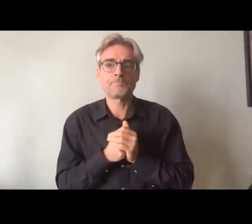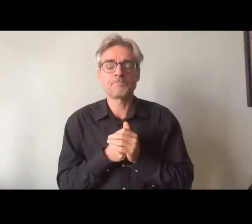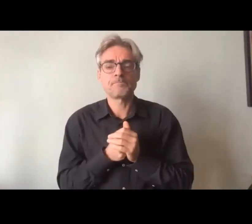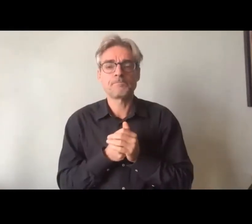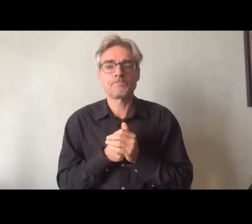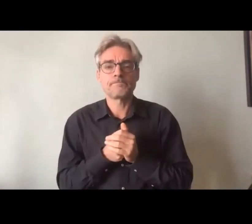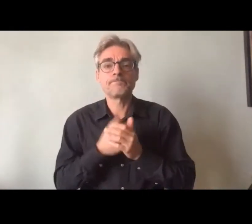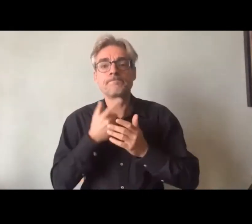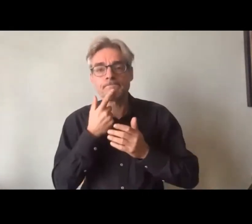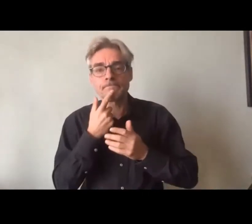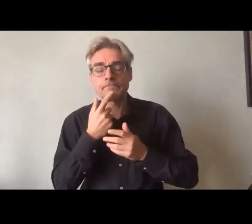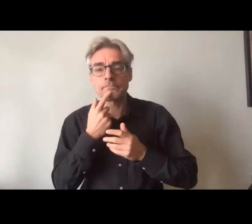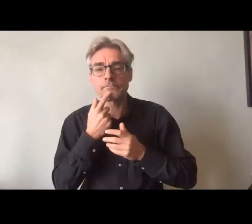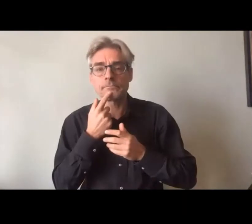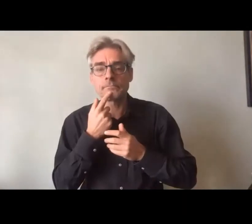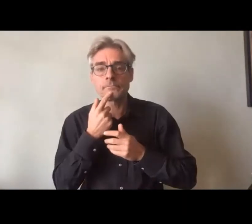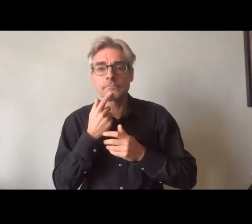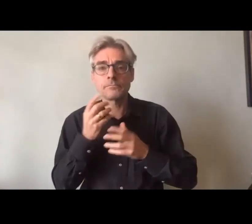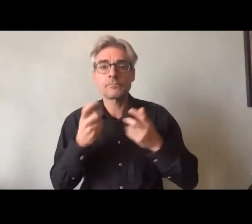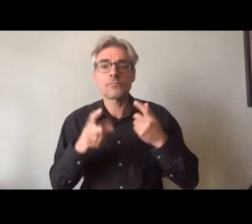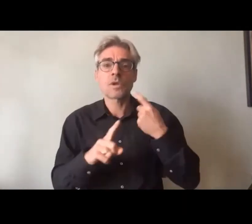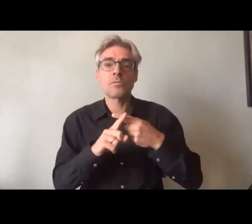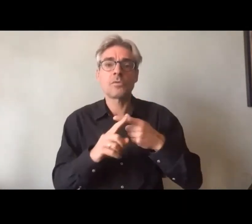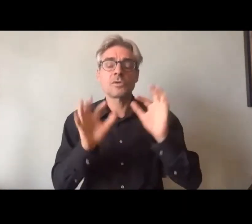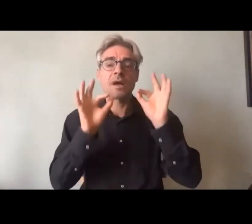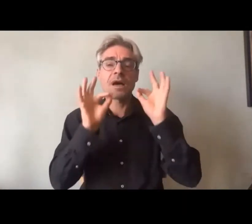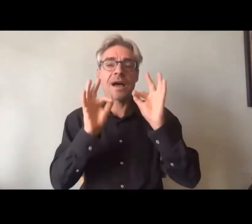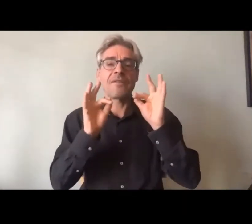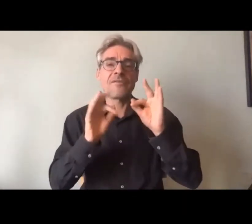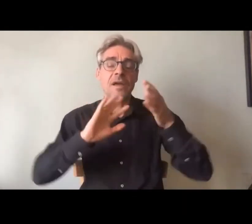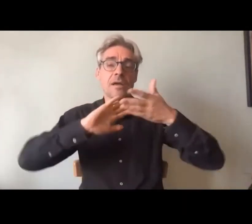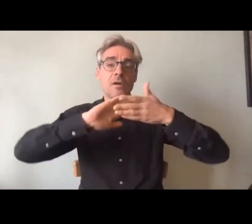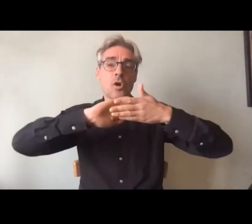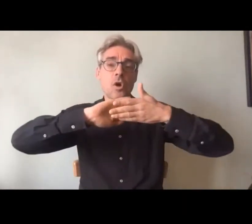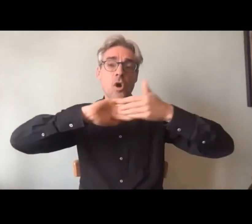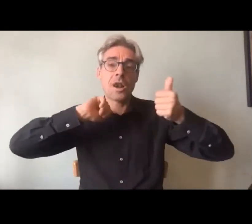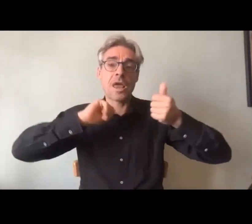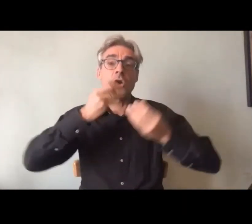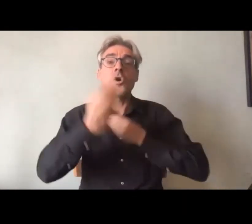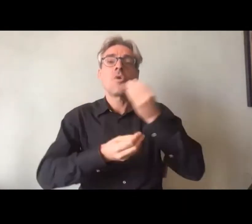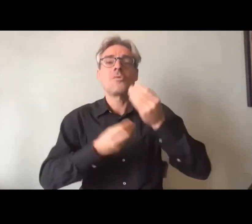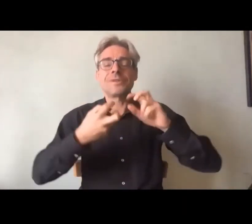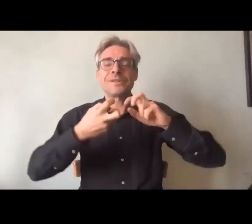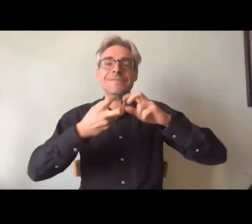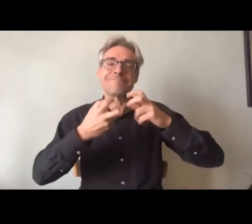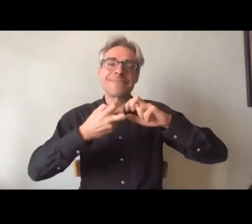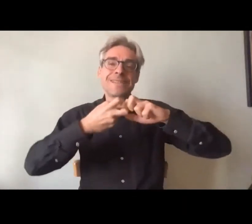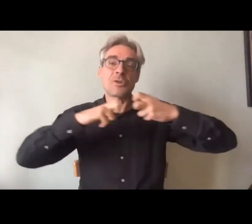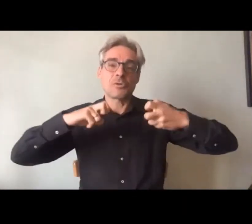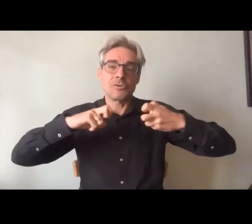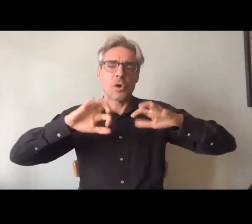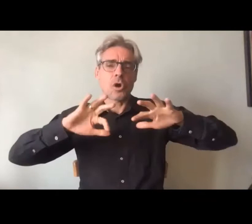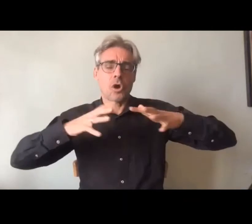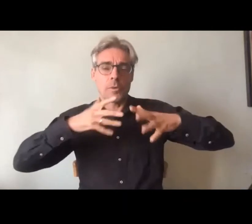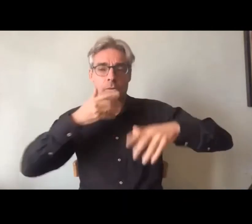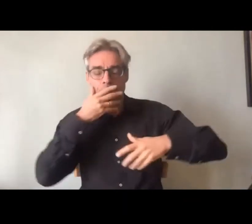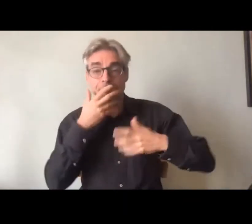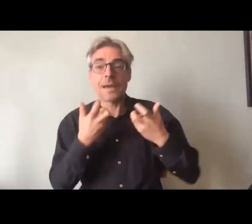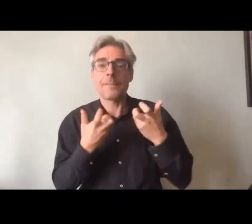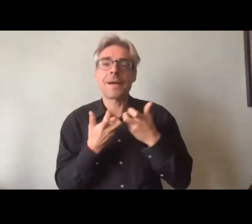plus précisément sur la question des transitions ou plutôt des charnières en indiquant que les parcours